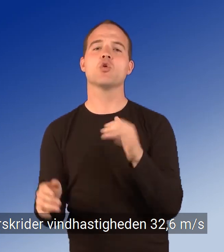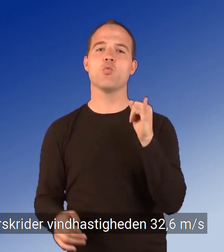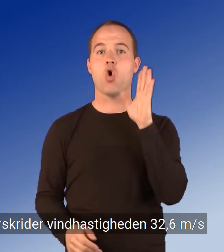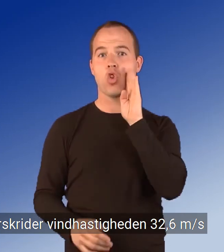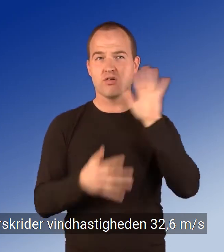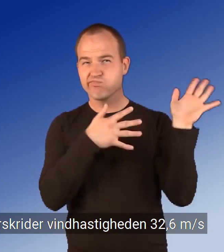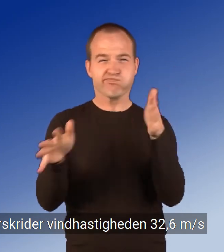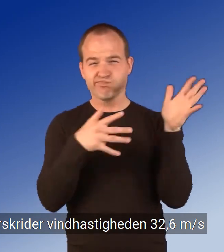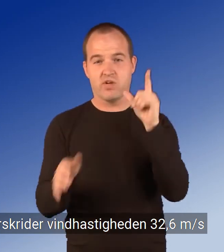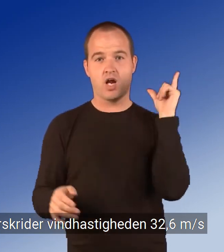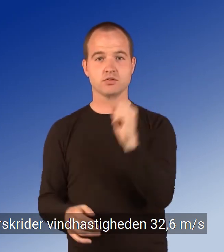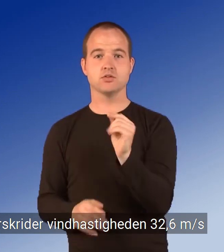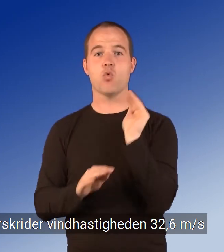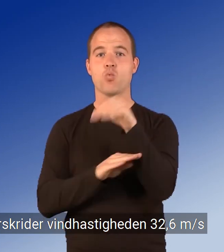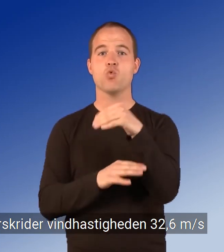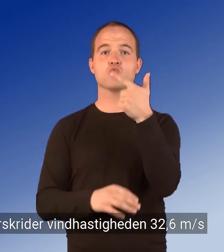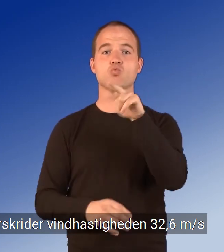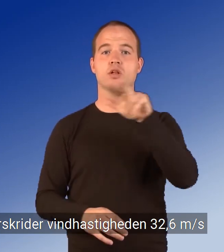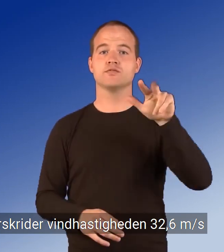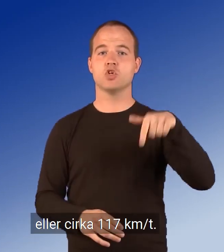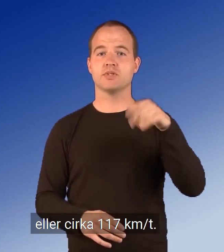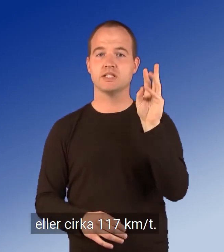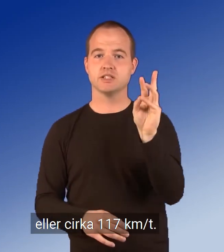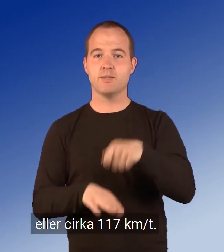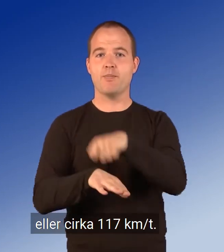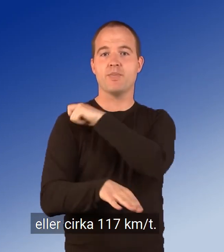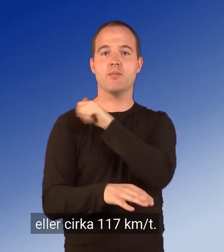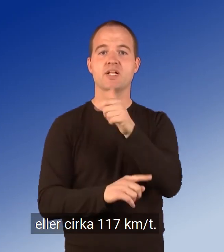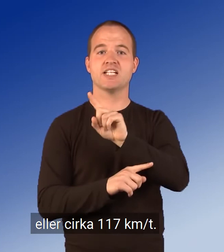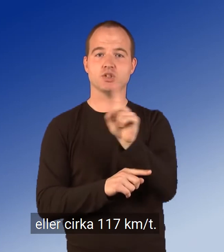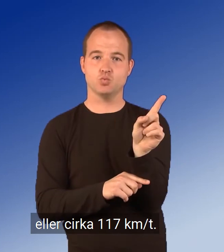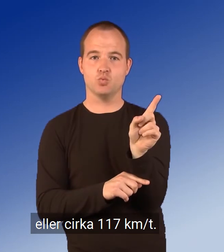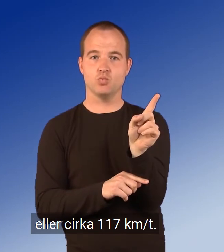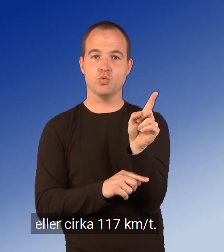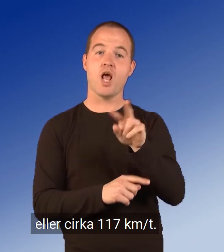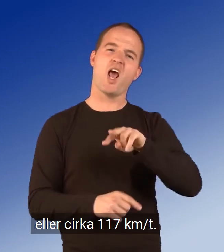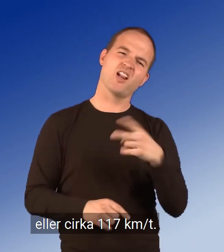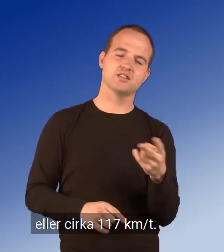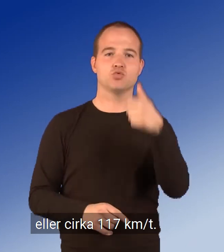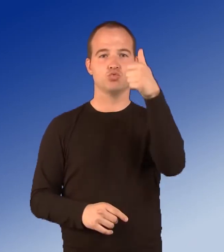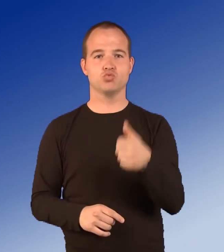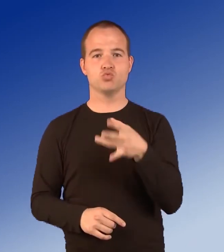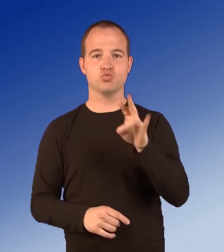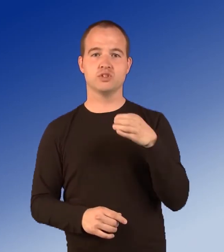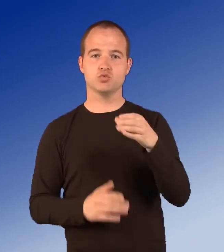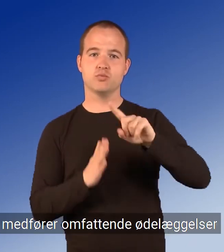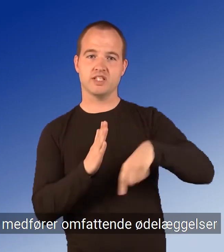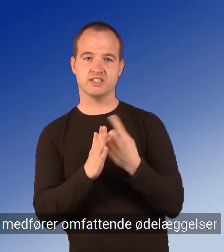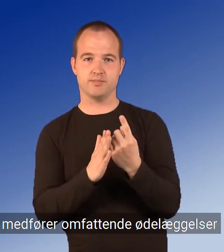vindhastigheden 32,6 meter i sekundet, eller ca. 117 kilometer i timen. Orkan